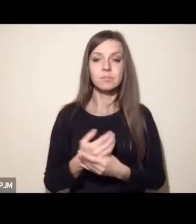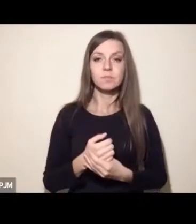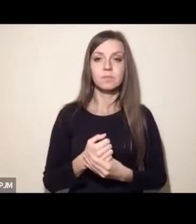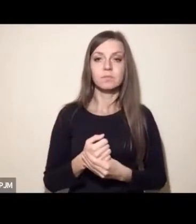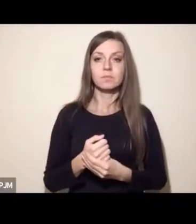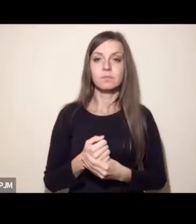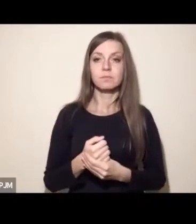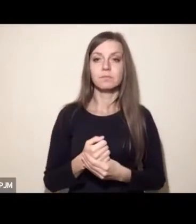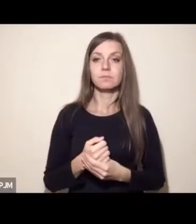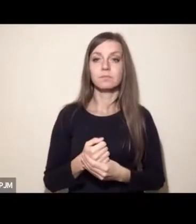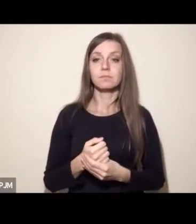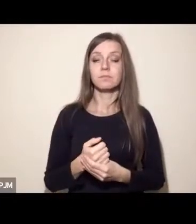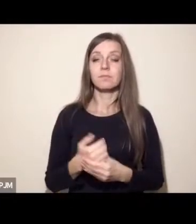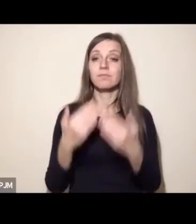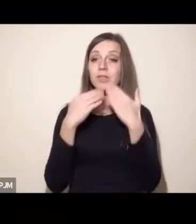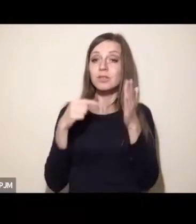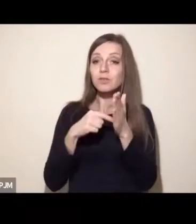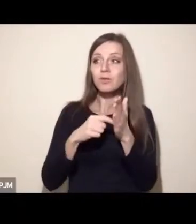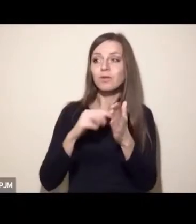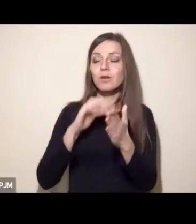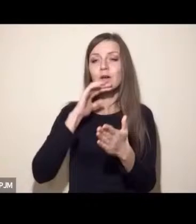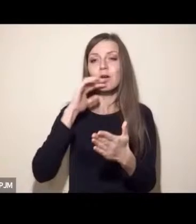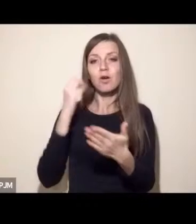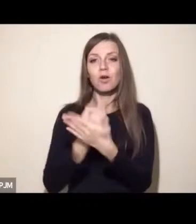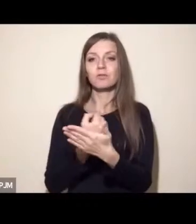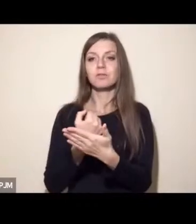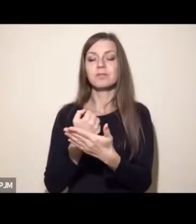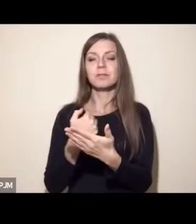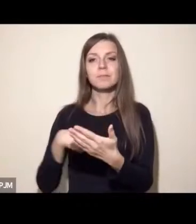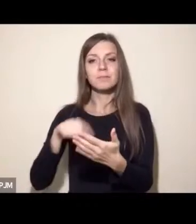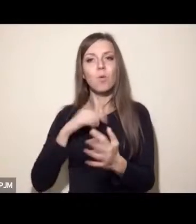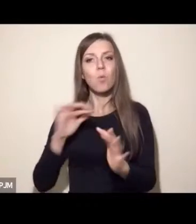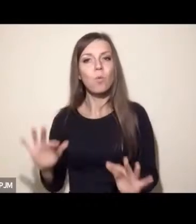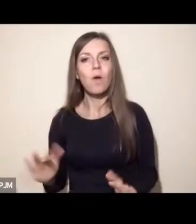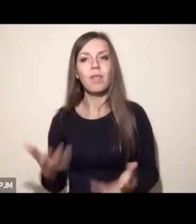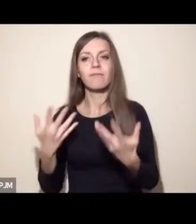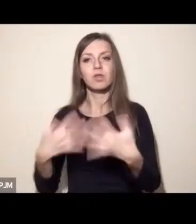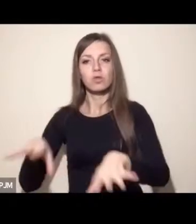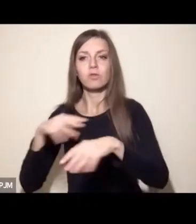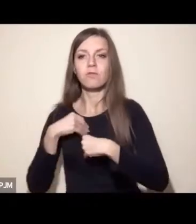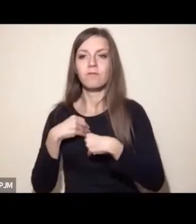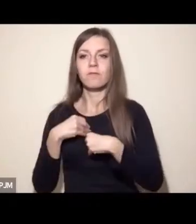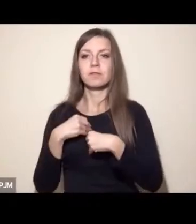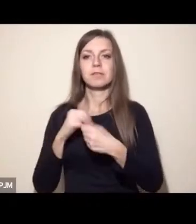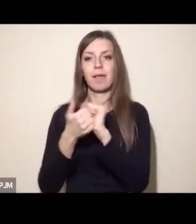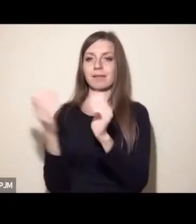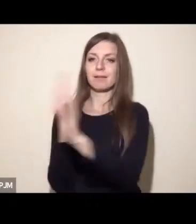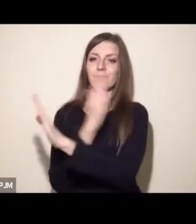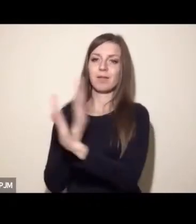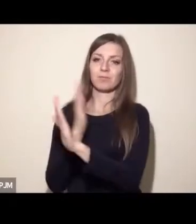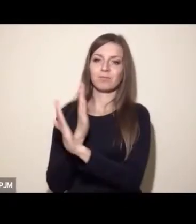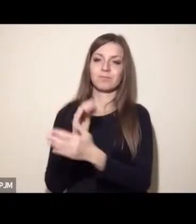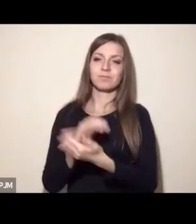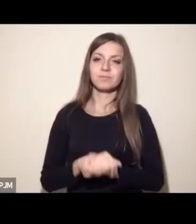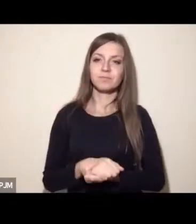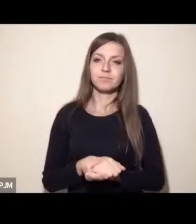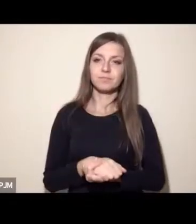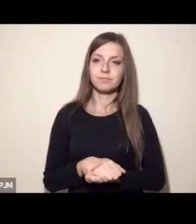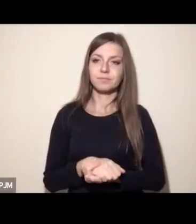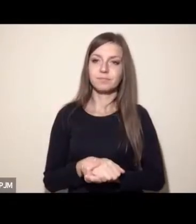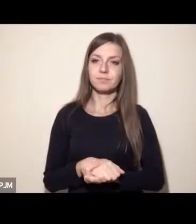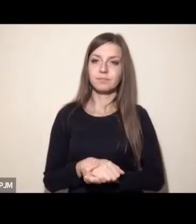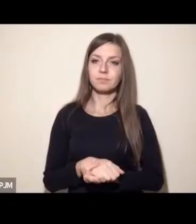przede wszystkim zwiększyłyby nasz potencjał adaptacyjny, czyli umiejętność dostosowania się do zmian klimatu, szczególnie tych, których